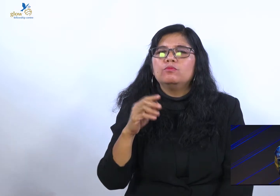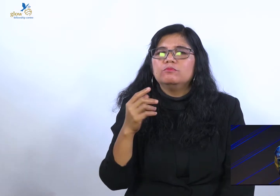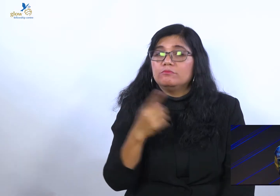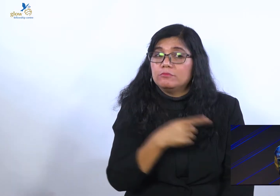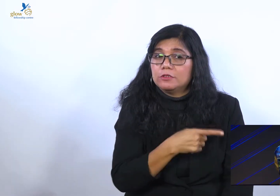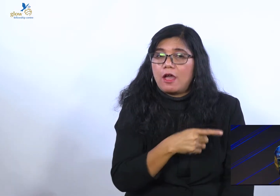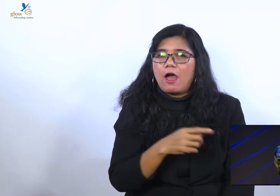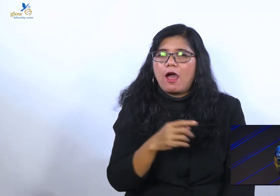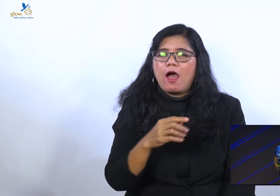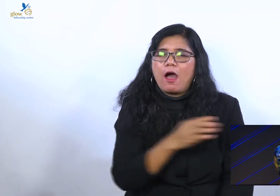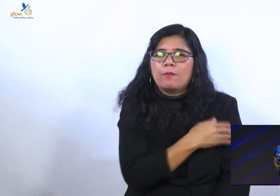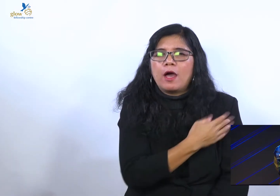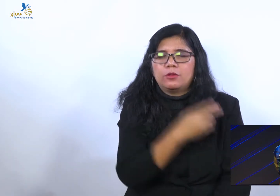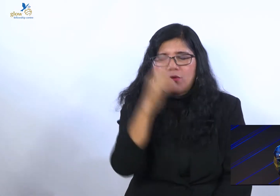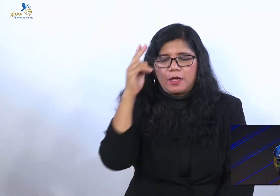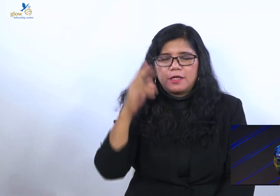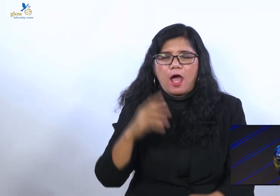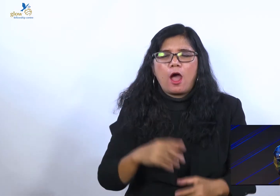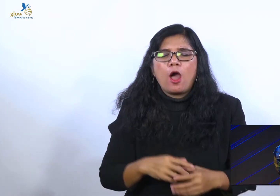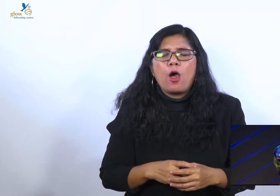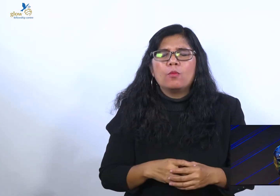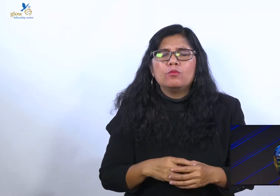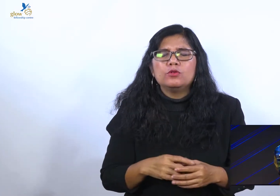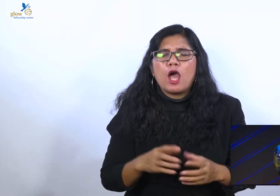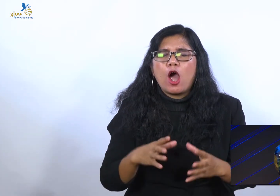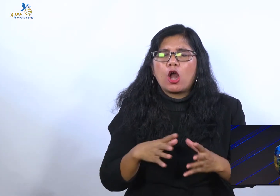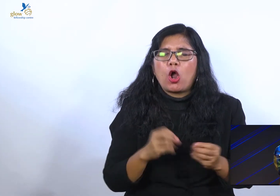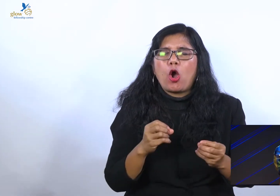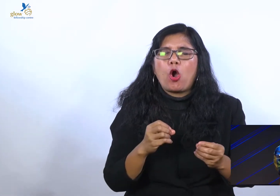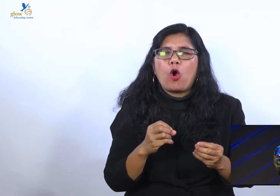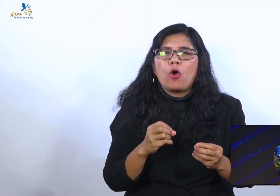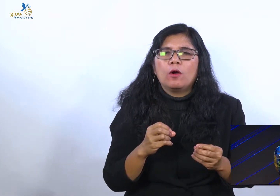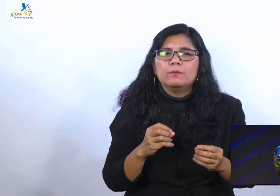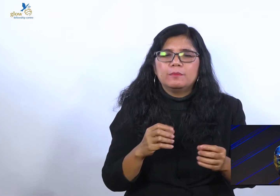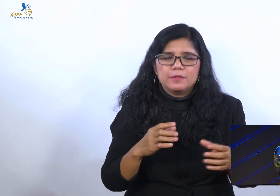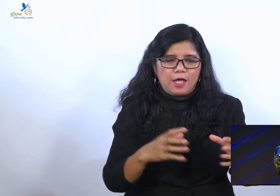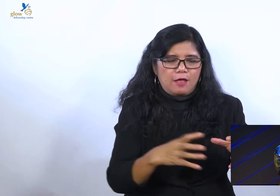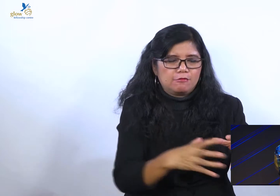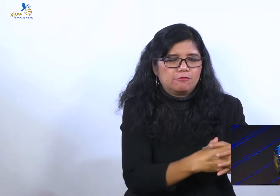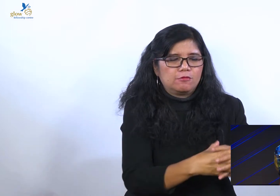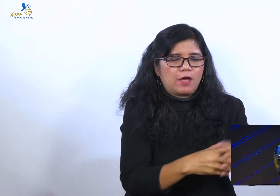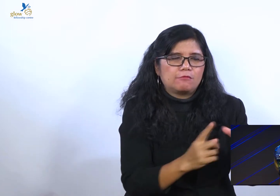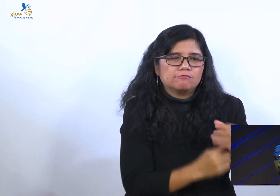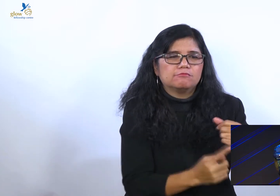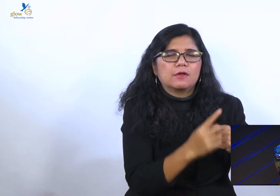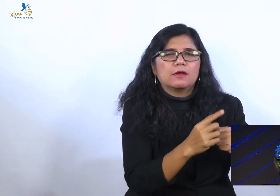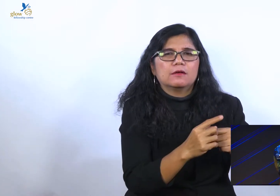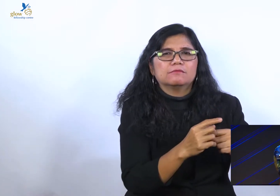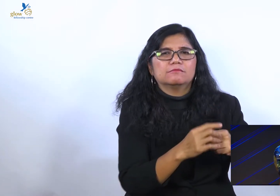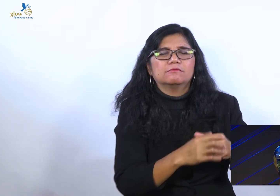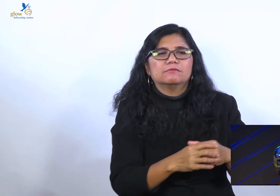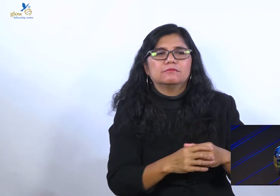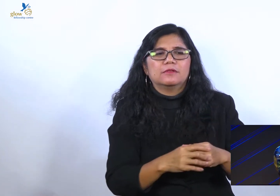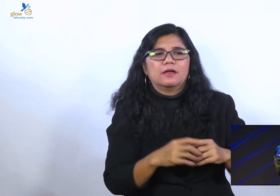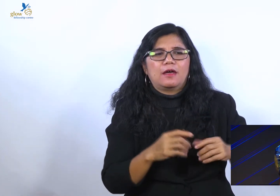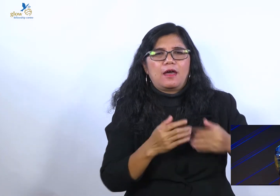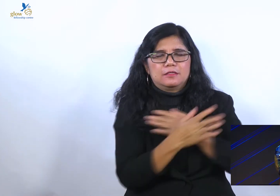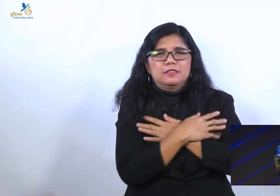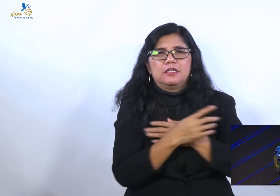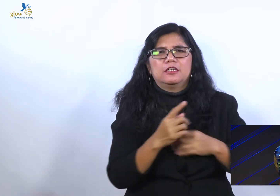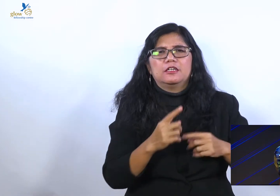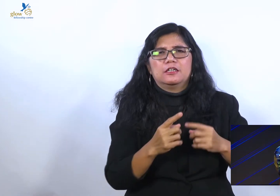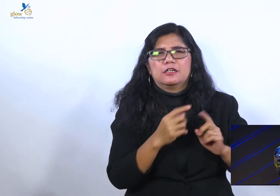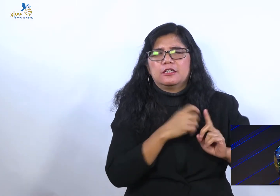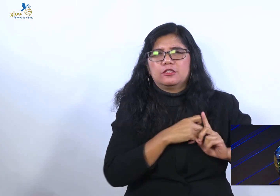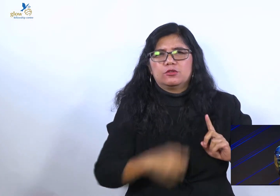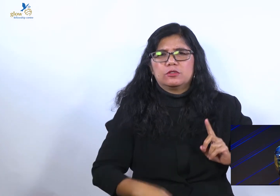Kristus. Saya tidak percaya orang menyebut dirinya apologet Kristen. Kalau yang muncul adalah roh kesombongannya, roh